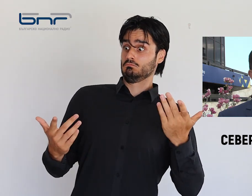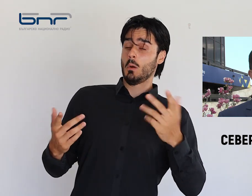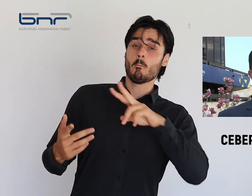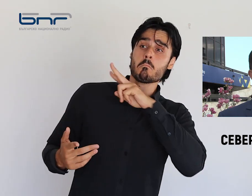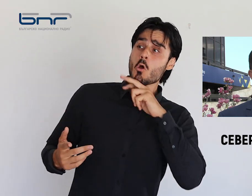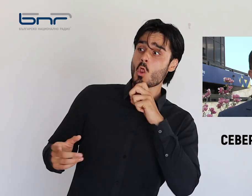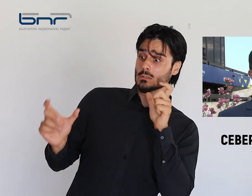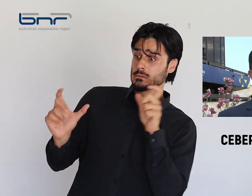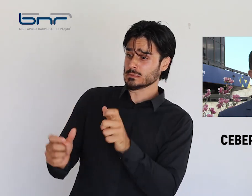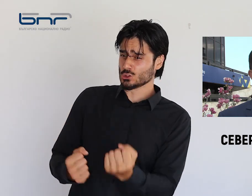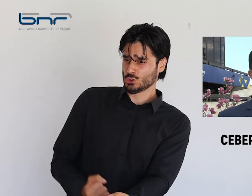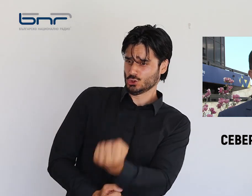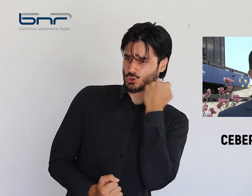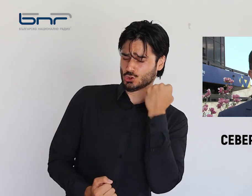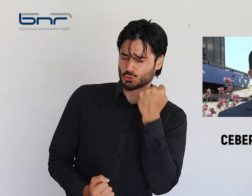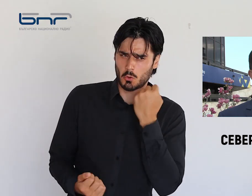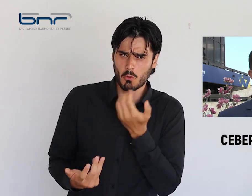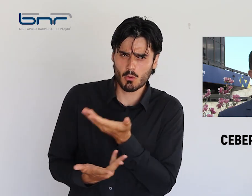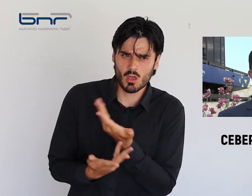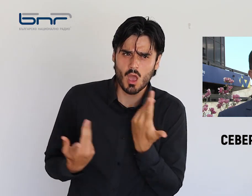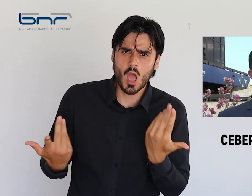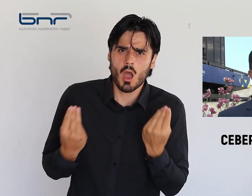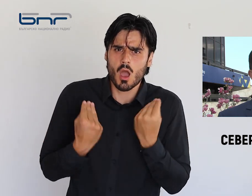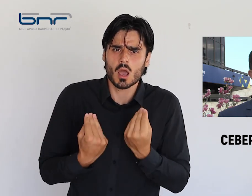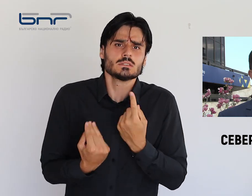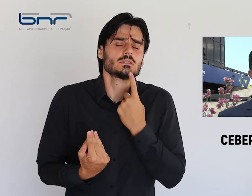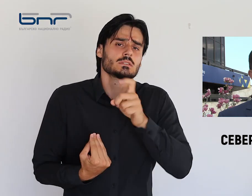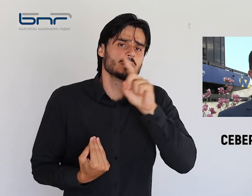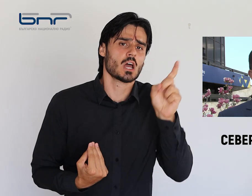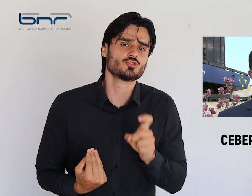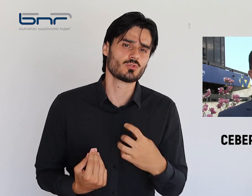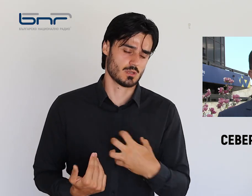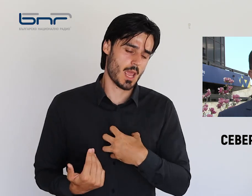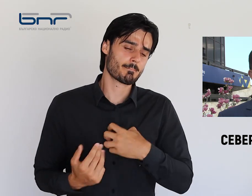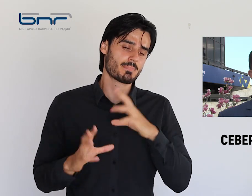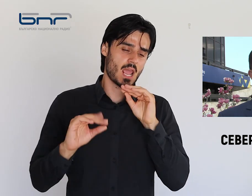посетили българския парламент и президентството», посочва Екатерина Захариева.